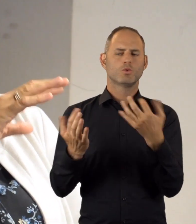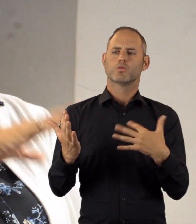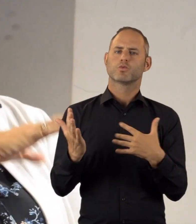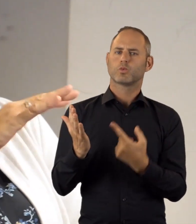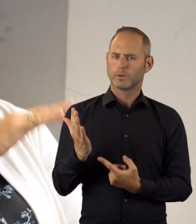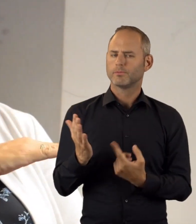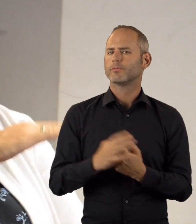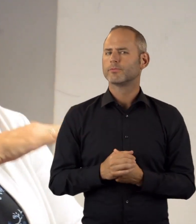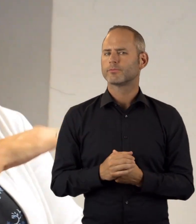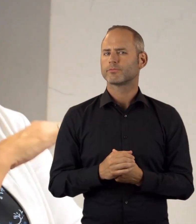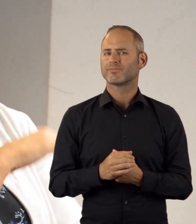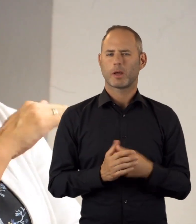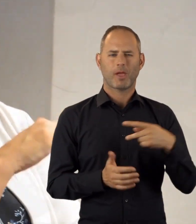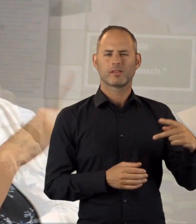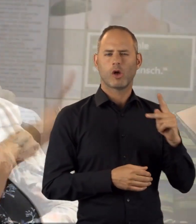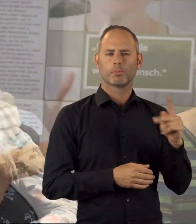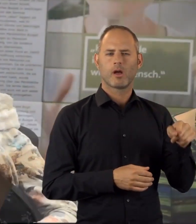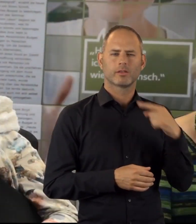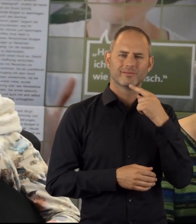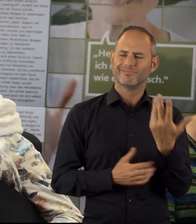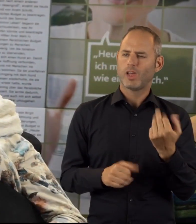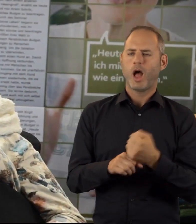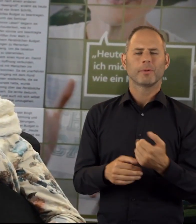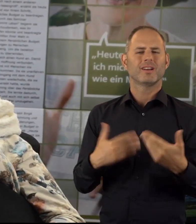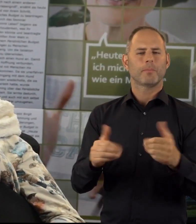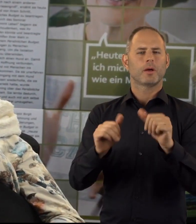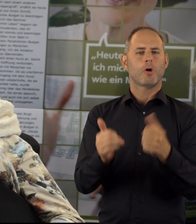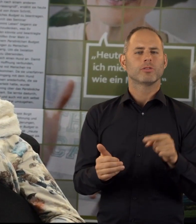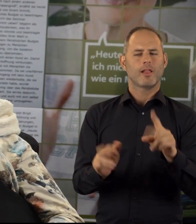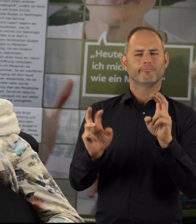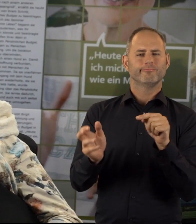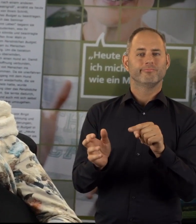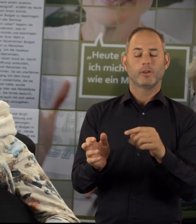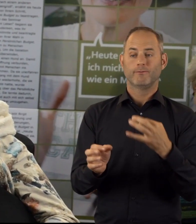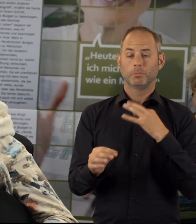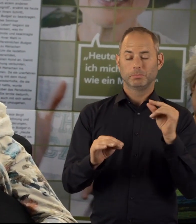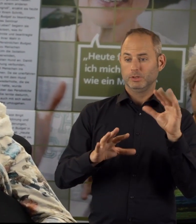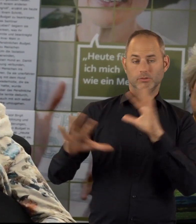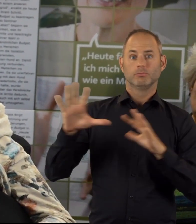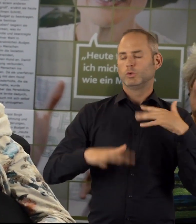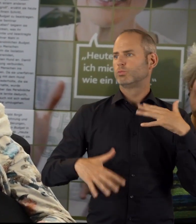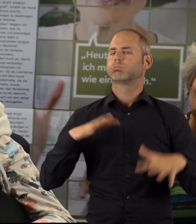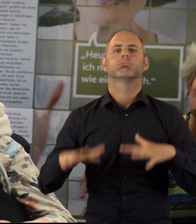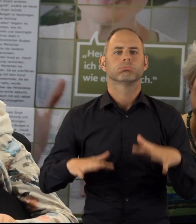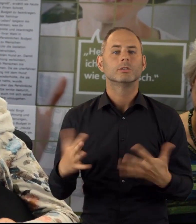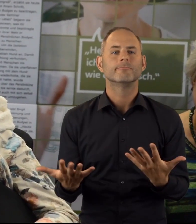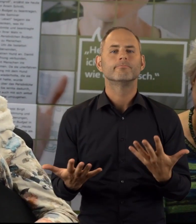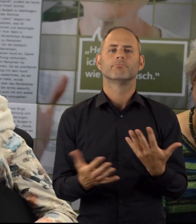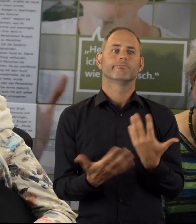Anforderungen stellt. So berichtete Patrizia Kubanek, dass ihr das sogenannte Arbeitgebermodell wortwörtlich um die Ohren